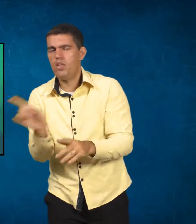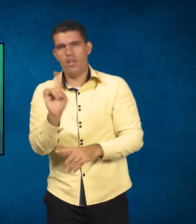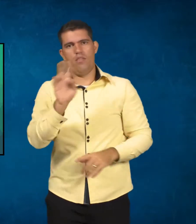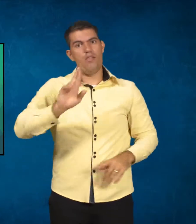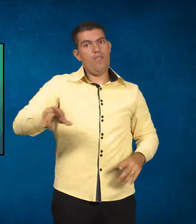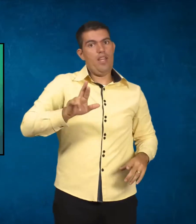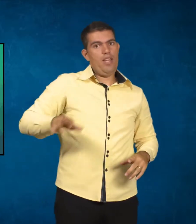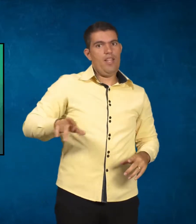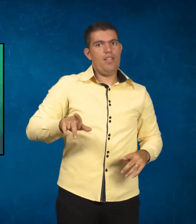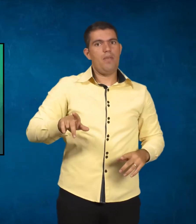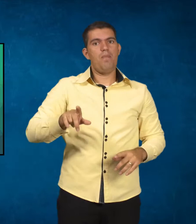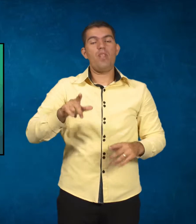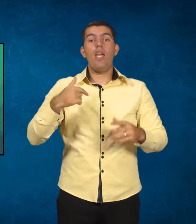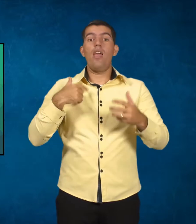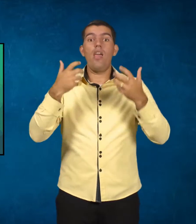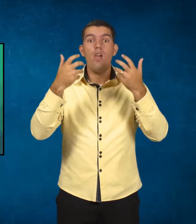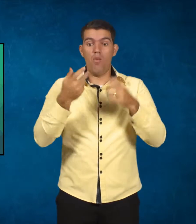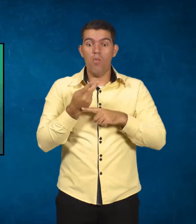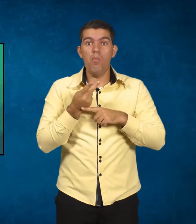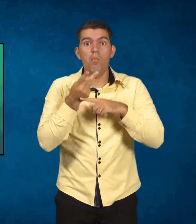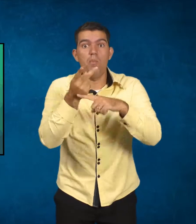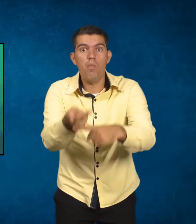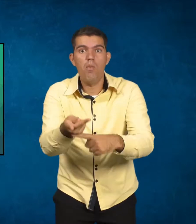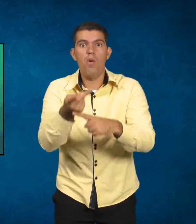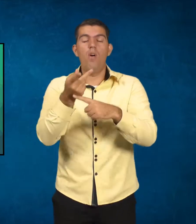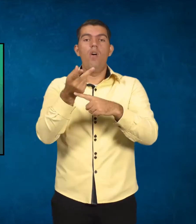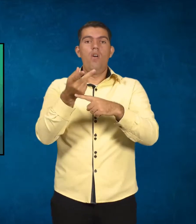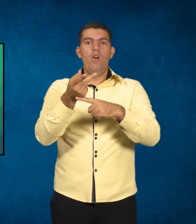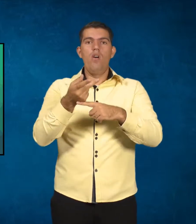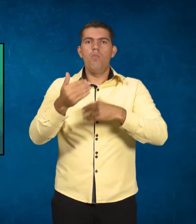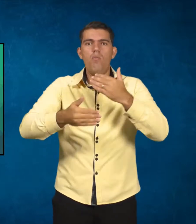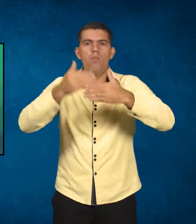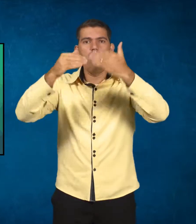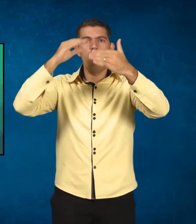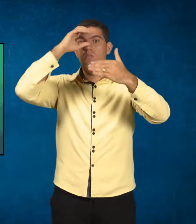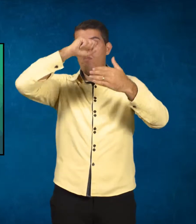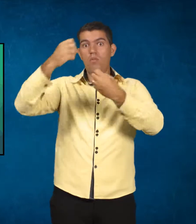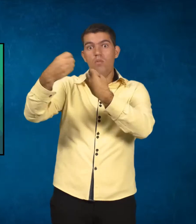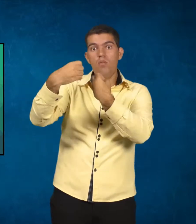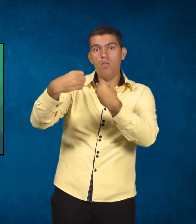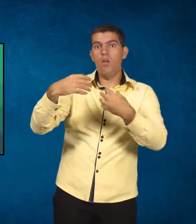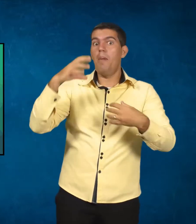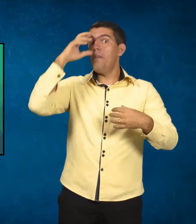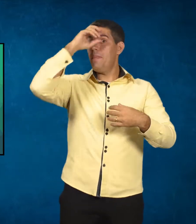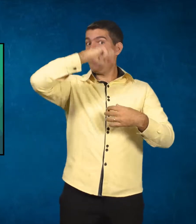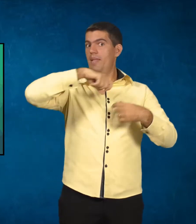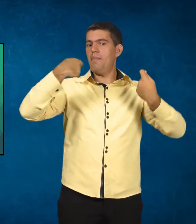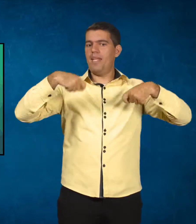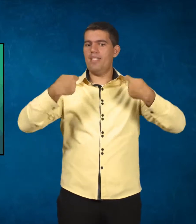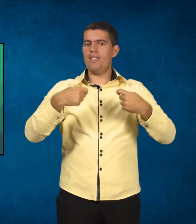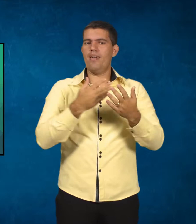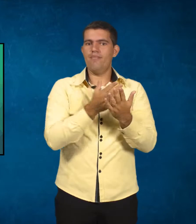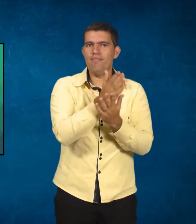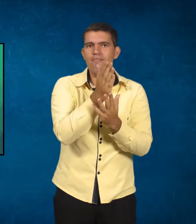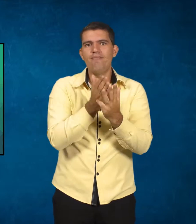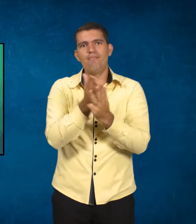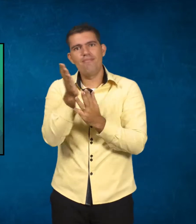um processo educativo que atinge essa aprendizagem, a gente tem que passar por alguns caminhos. Então ele sugere